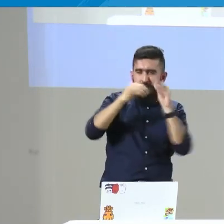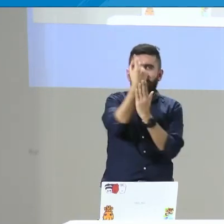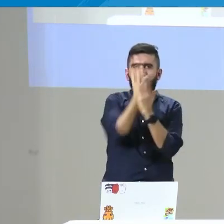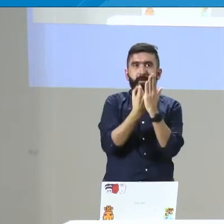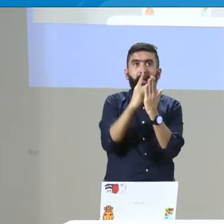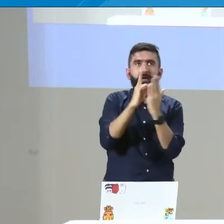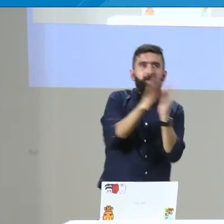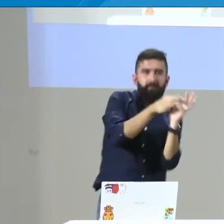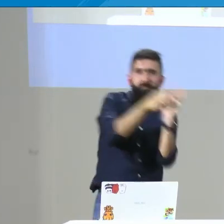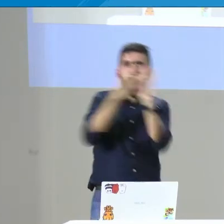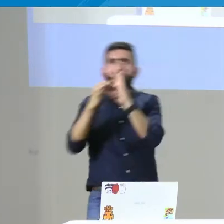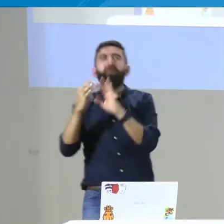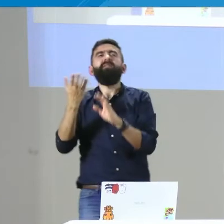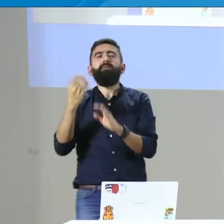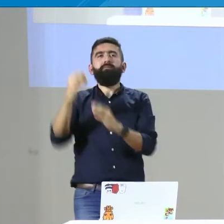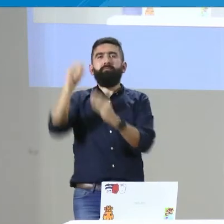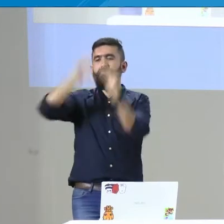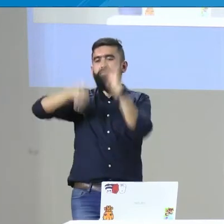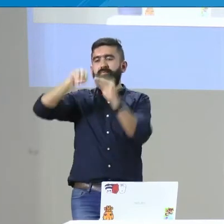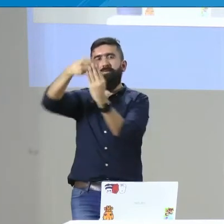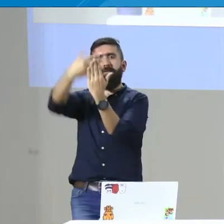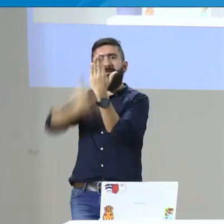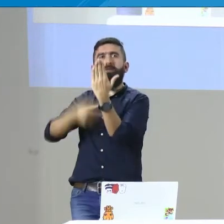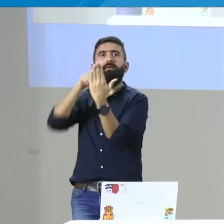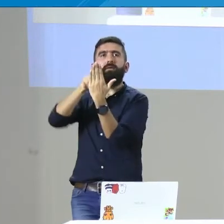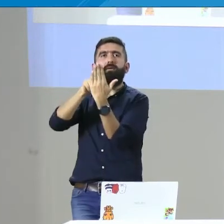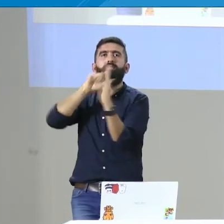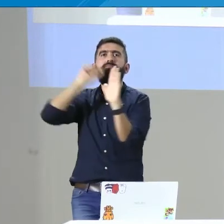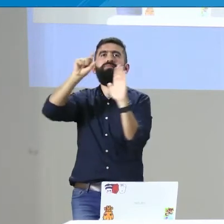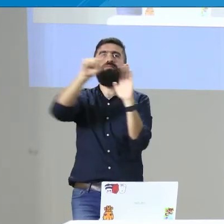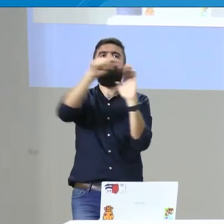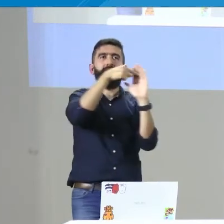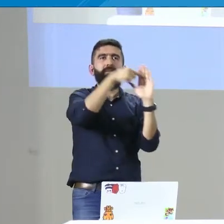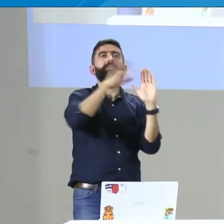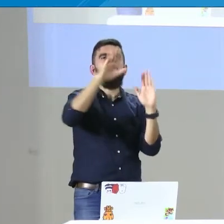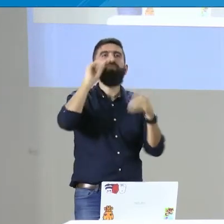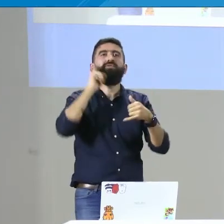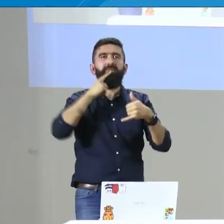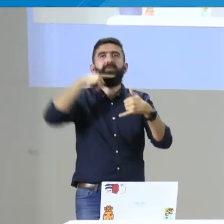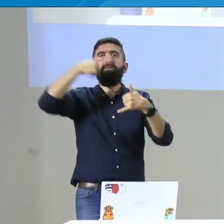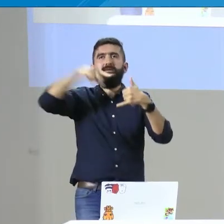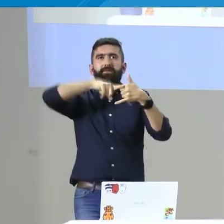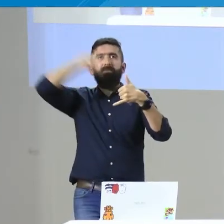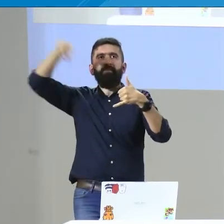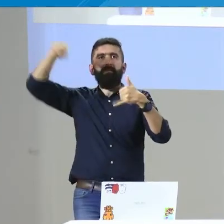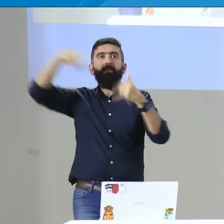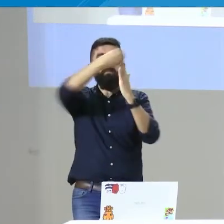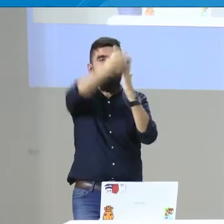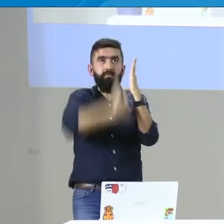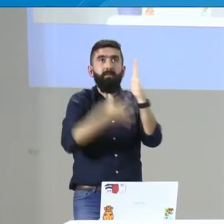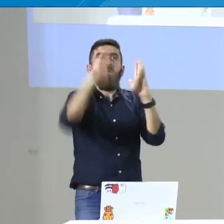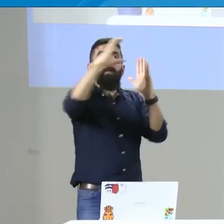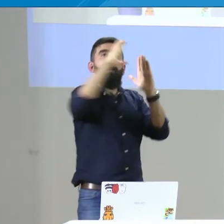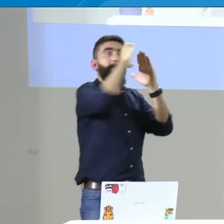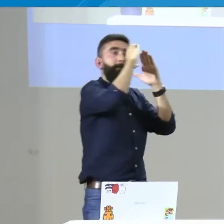Bien, entonces, habíamos hablado de que se va a realizar una encuesta, pero cómo se va a realizar y cuál es la estructura de esta encuesta,